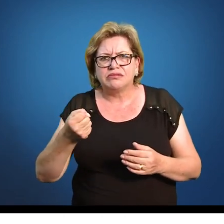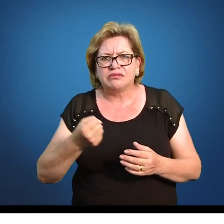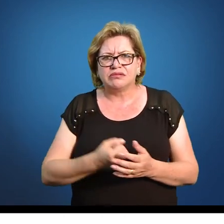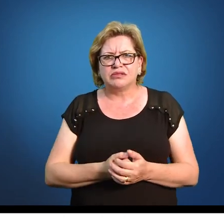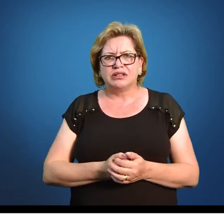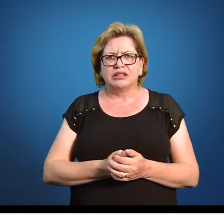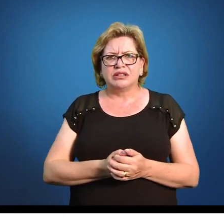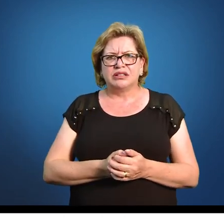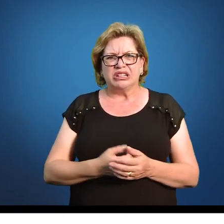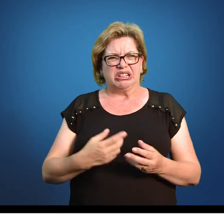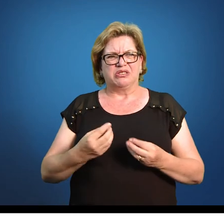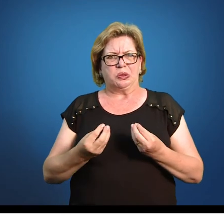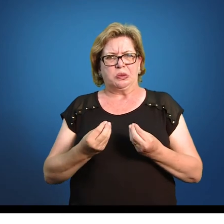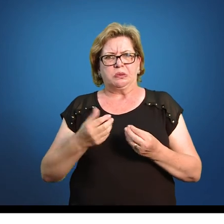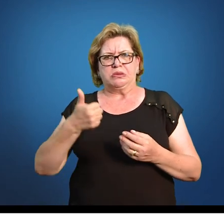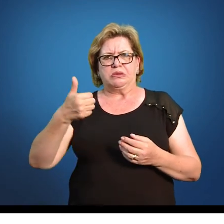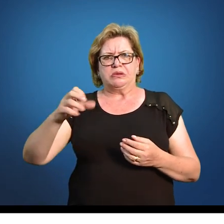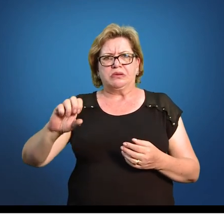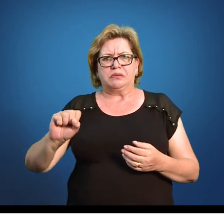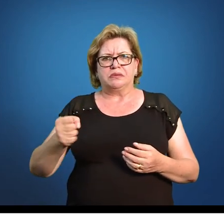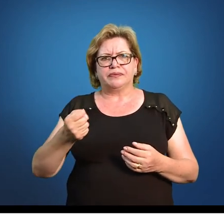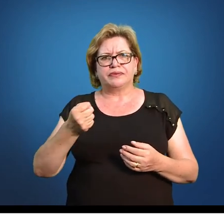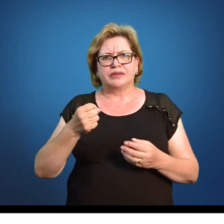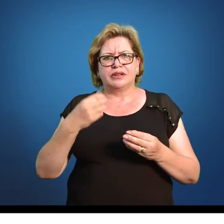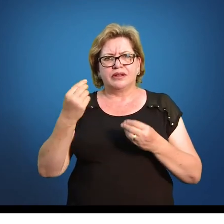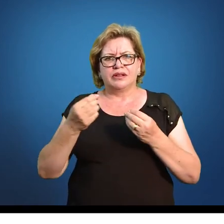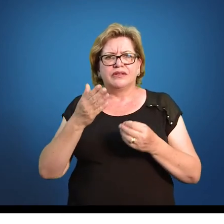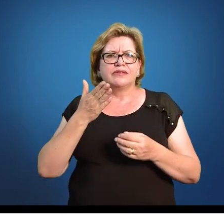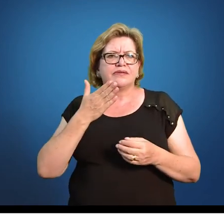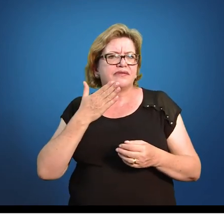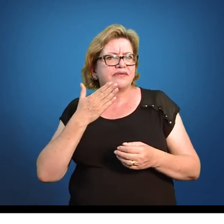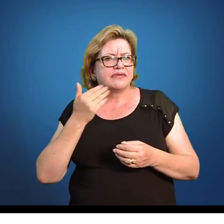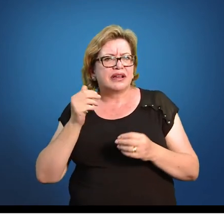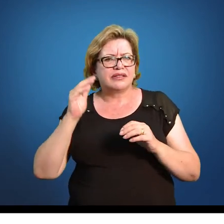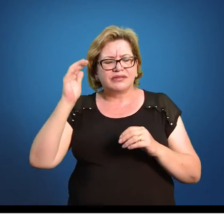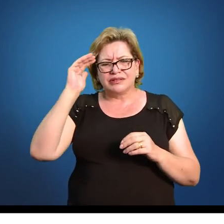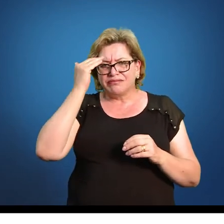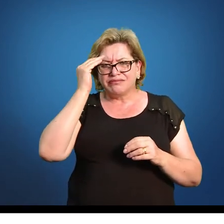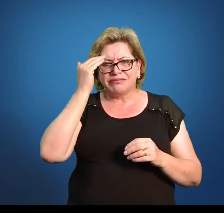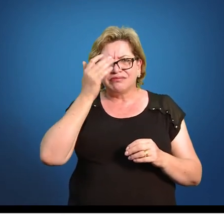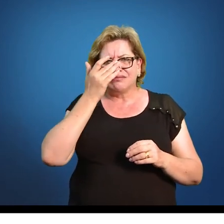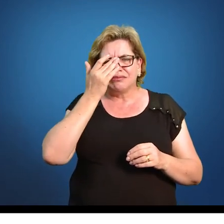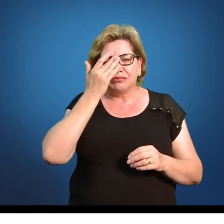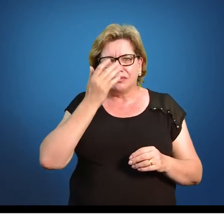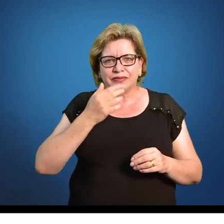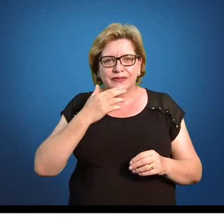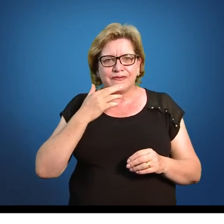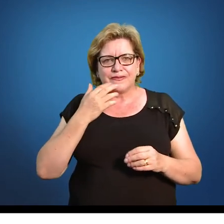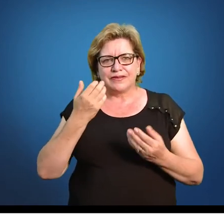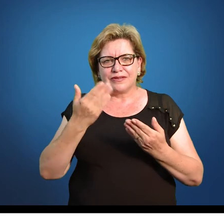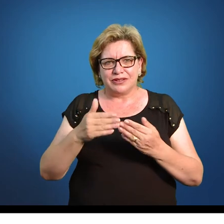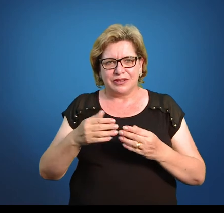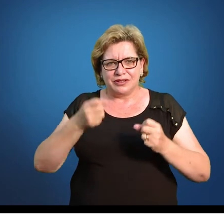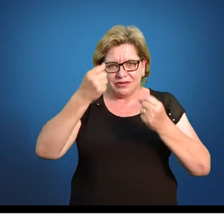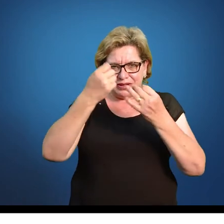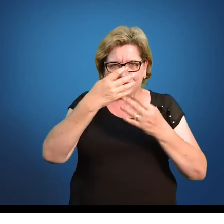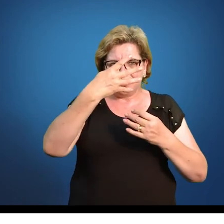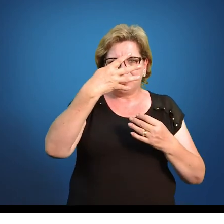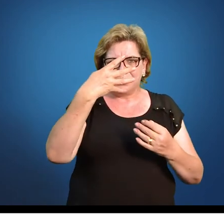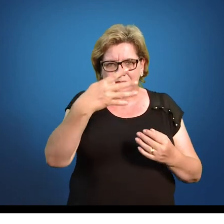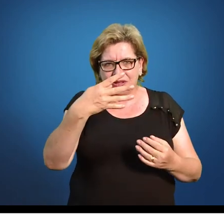Só que agora você tem que pensar. Da onde surgiu esse 18 para ficar fácil de você interpretar? Quando eu falei do 4,